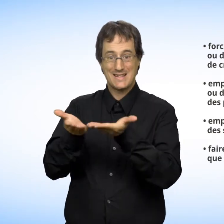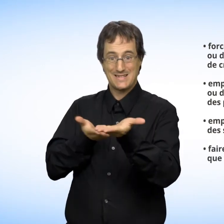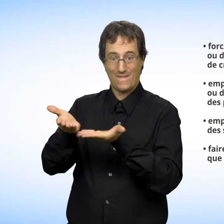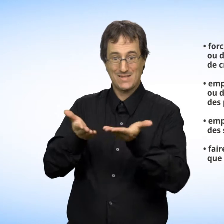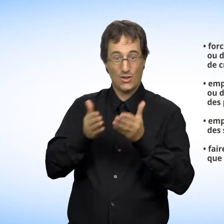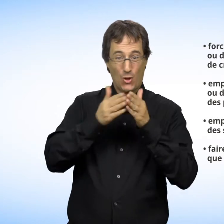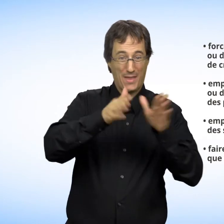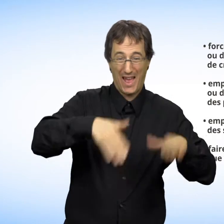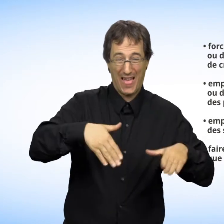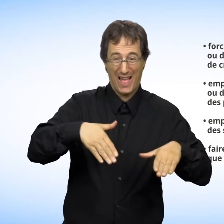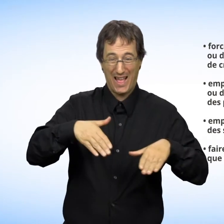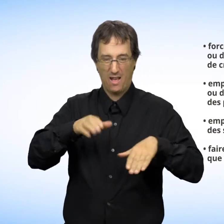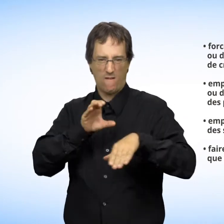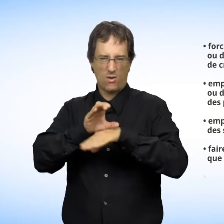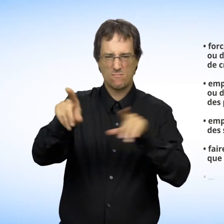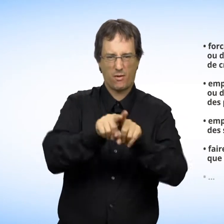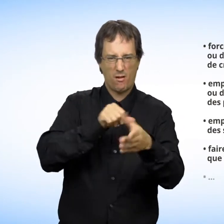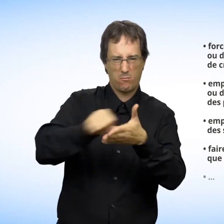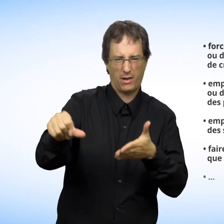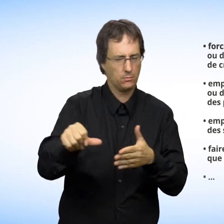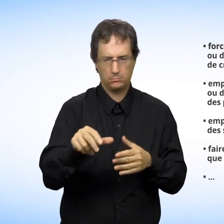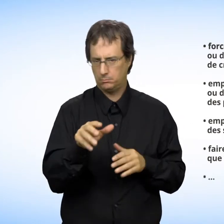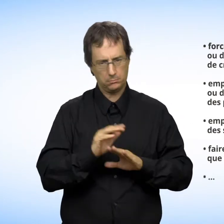Faire payer pour des services que vous ne recevez pas